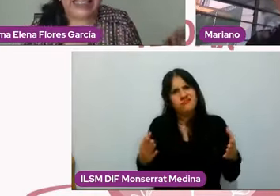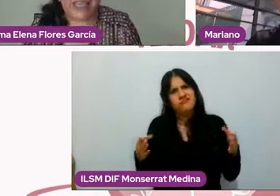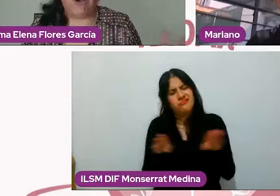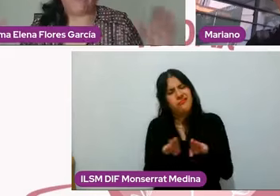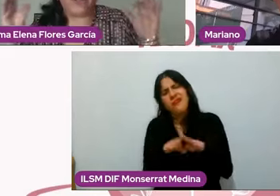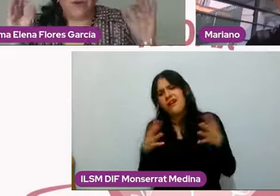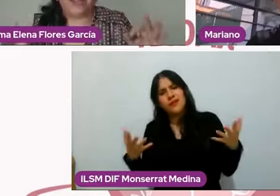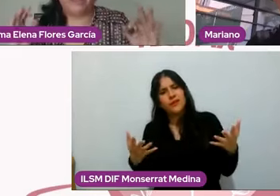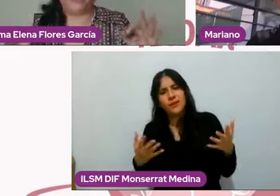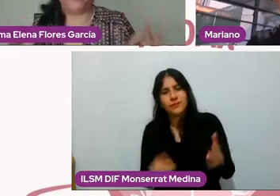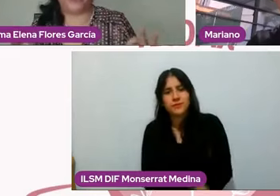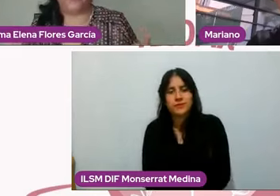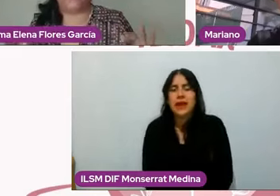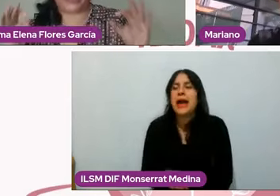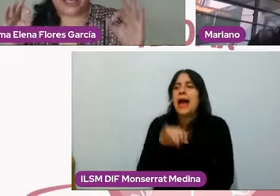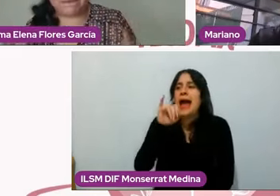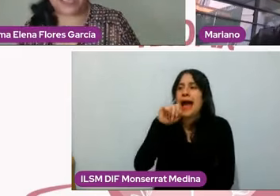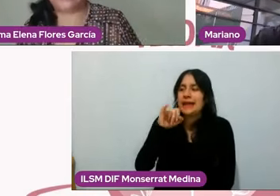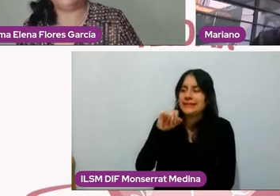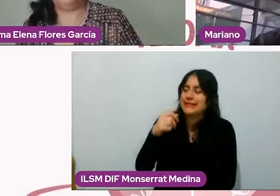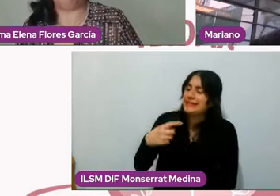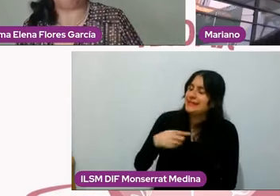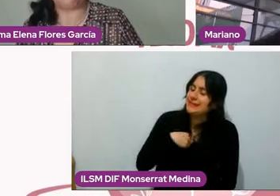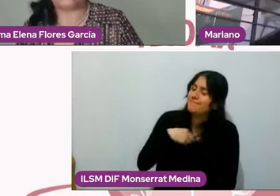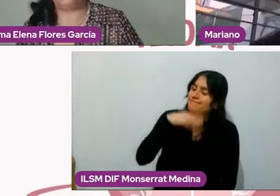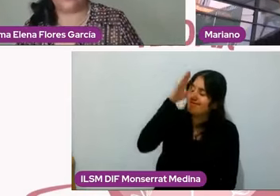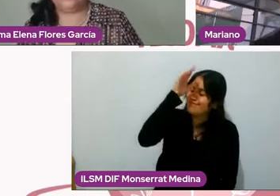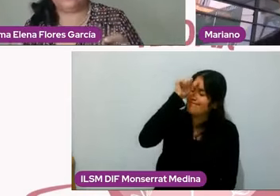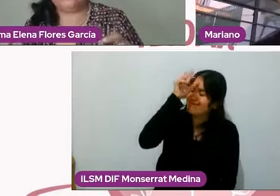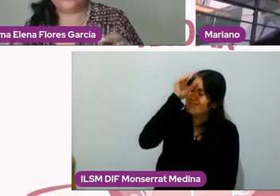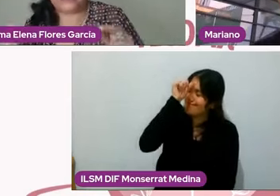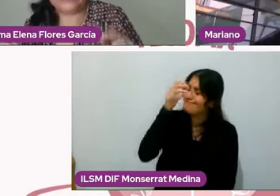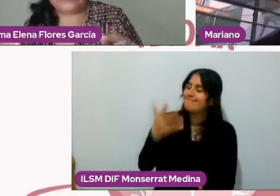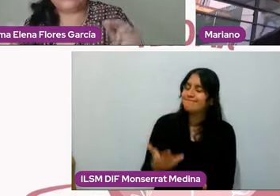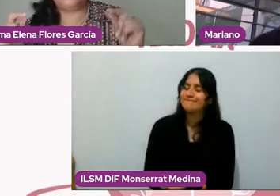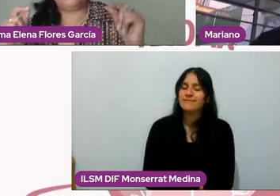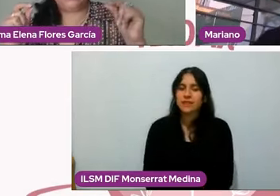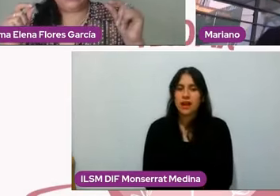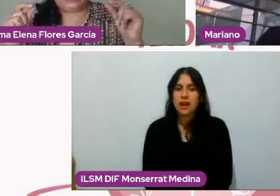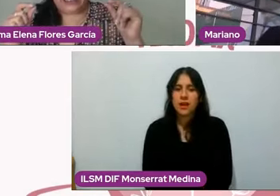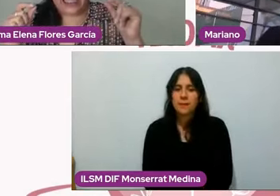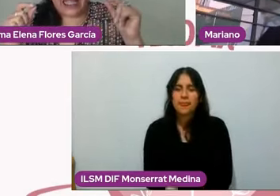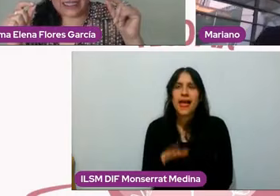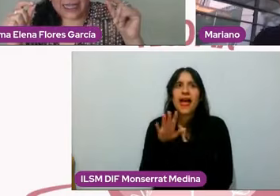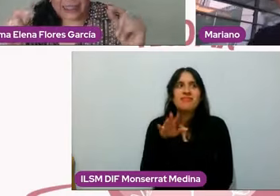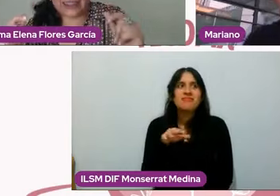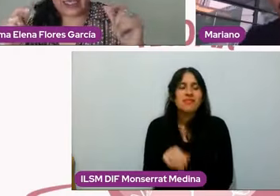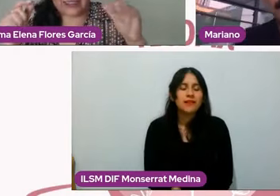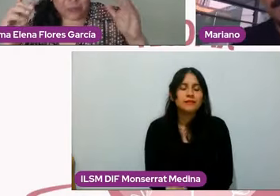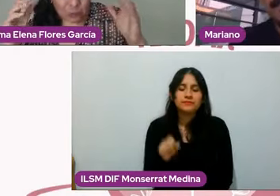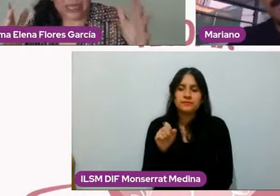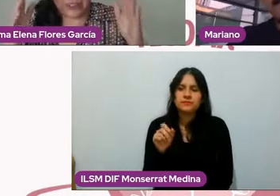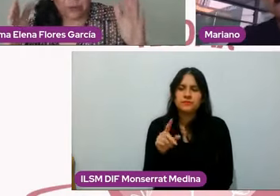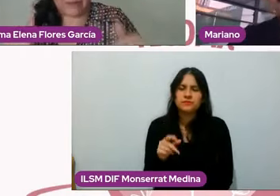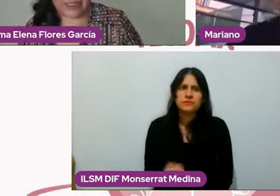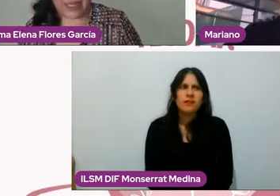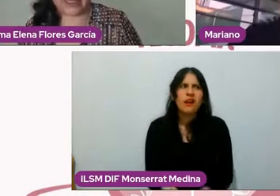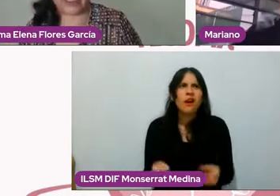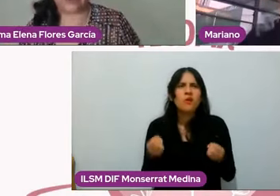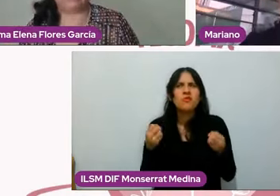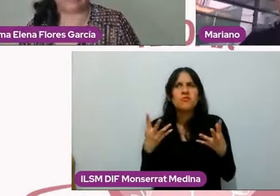Coincido absolutamente contigo porque además cuántas de estas clásicas, ¿no?